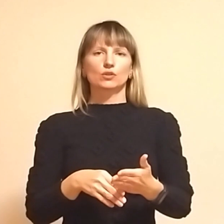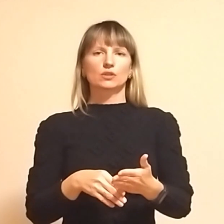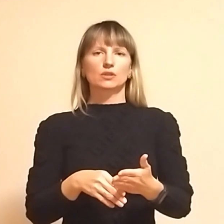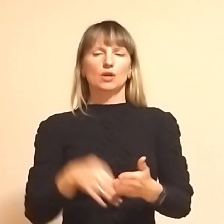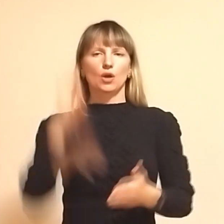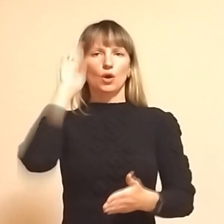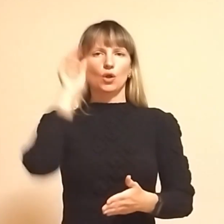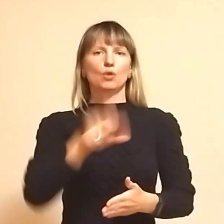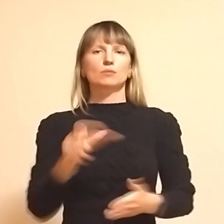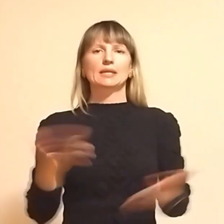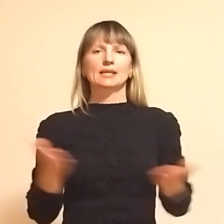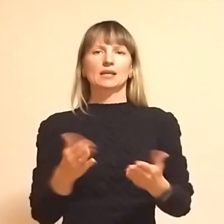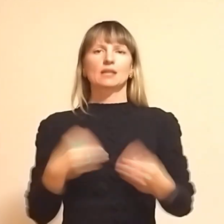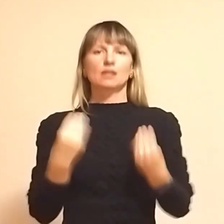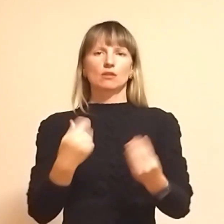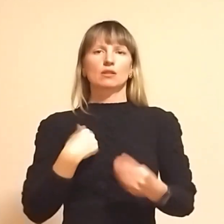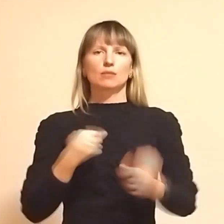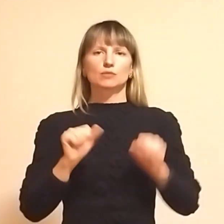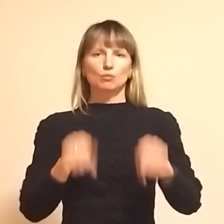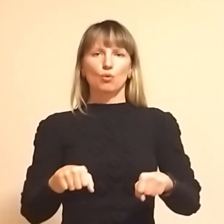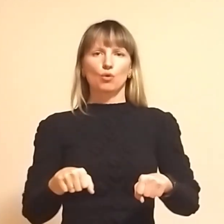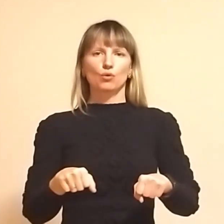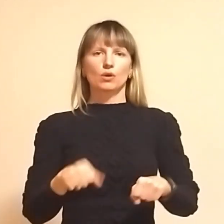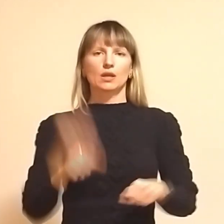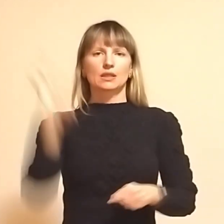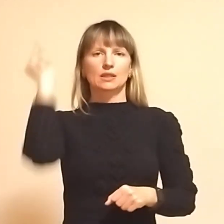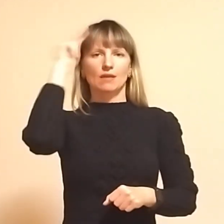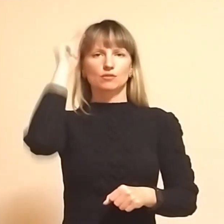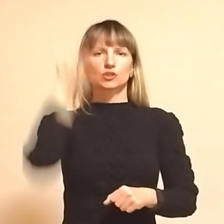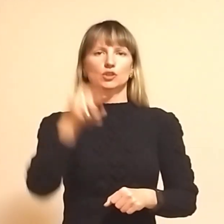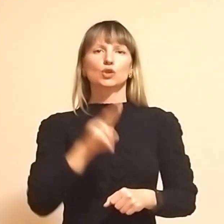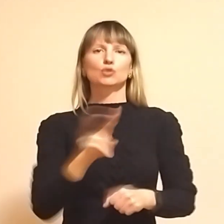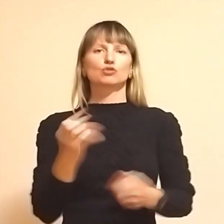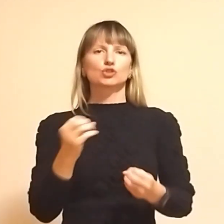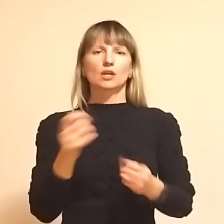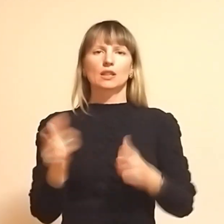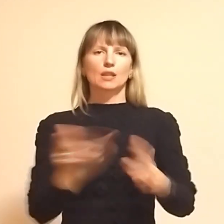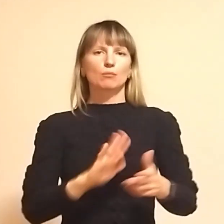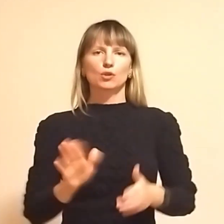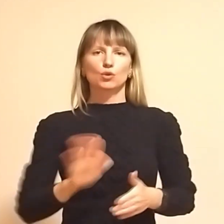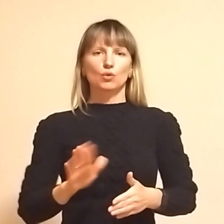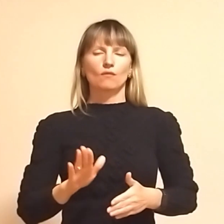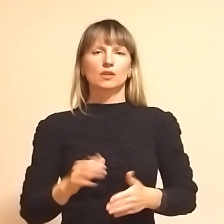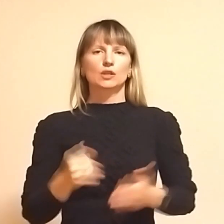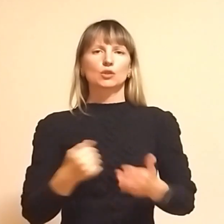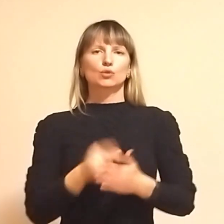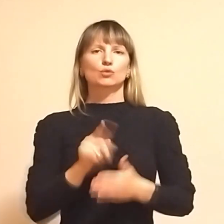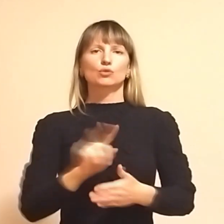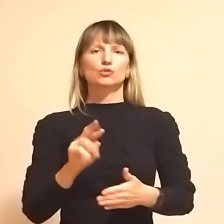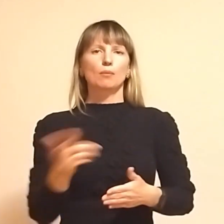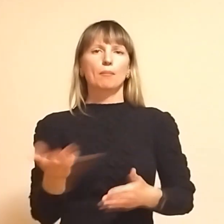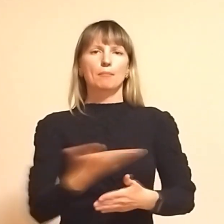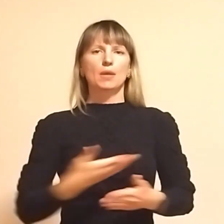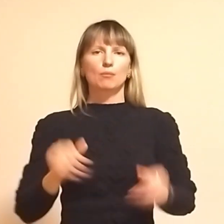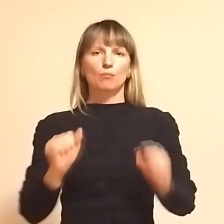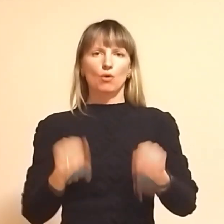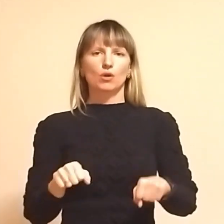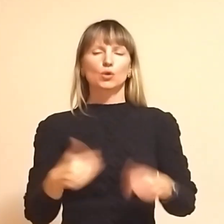хлопцям, які надають нам змогу навчити тих, хто ще не підготований, для того, щоб ми могли вже